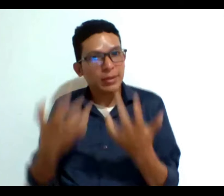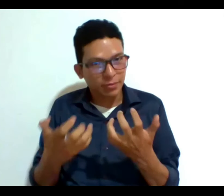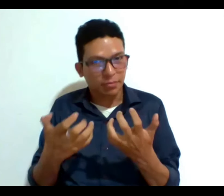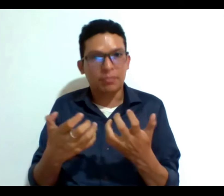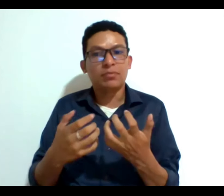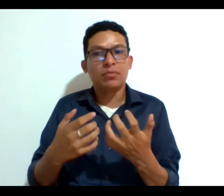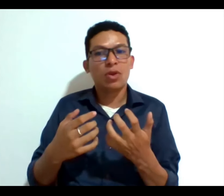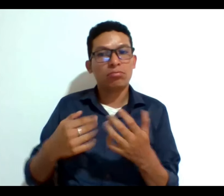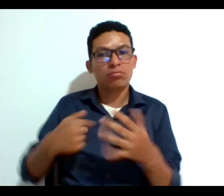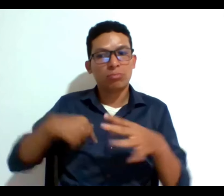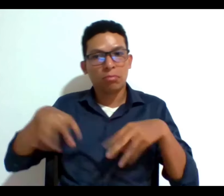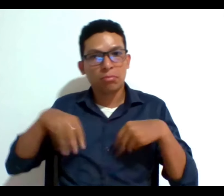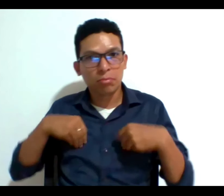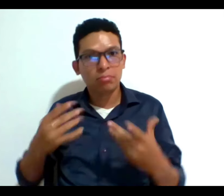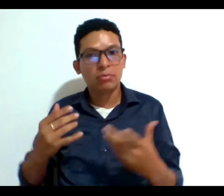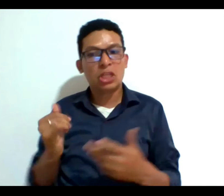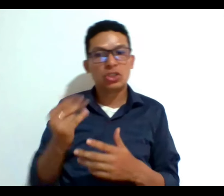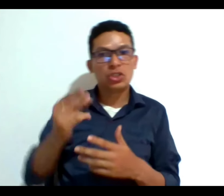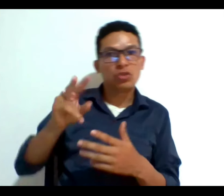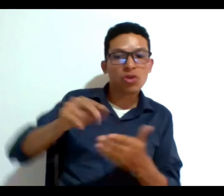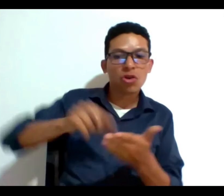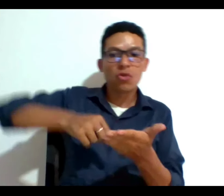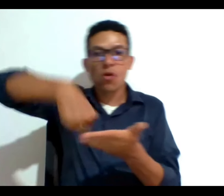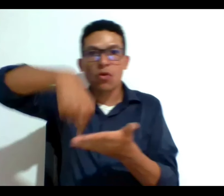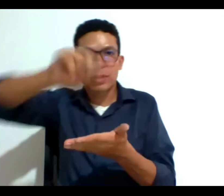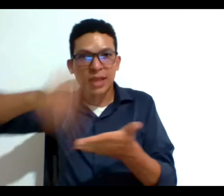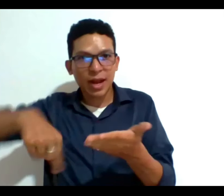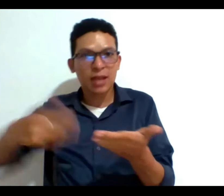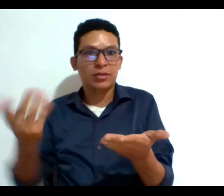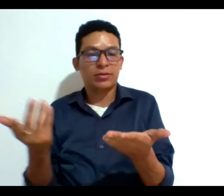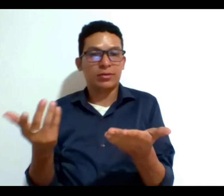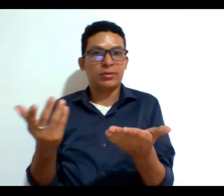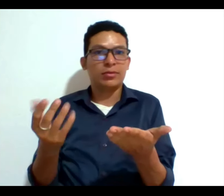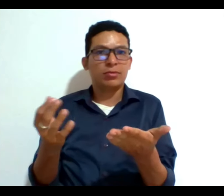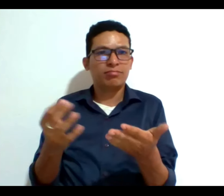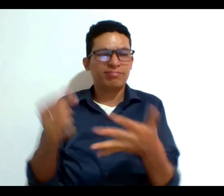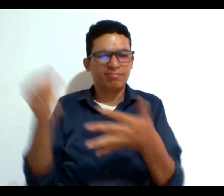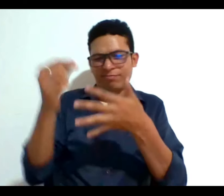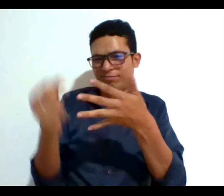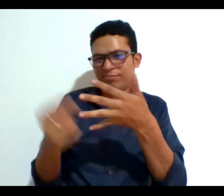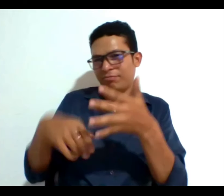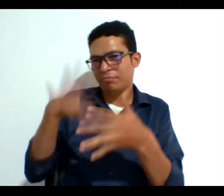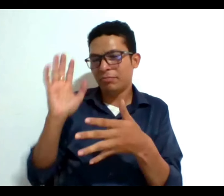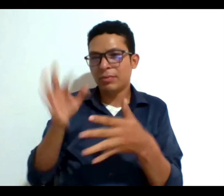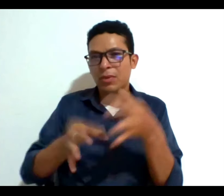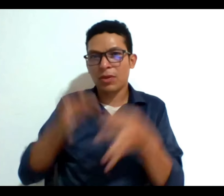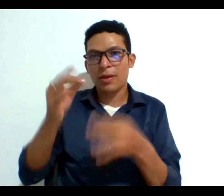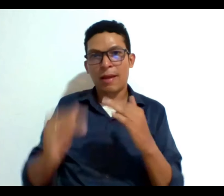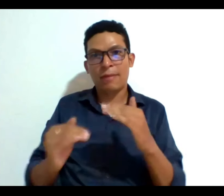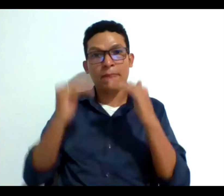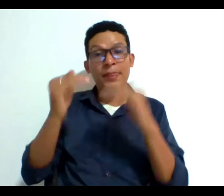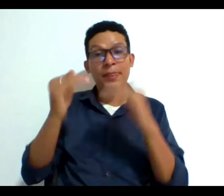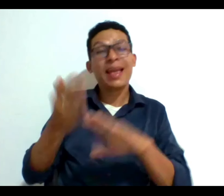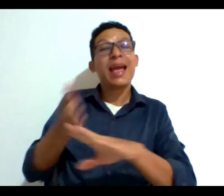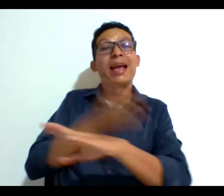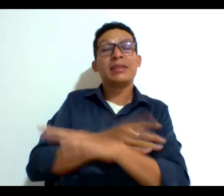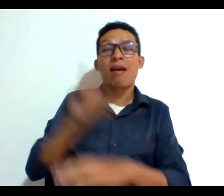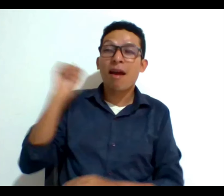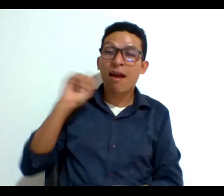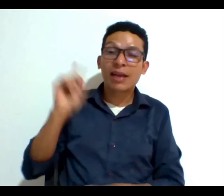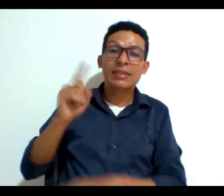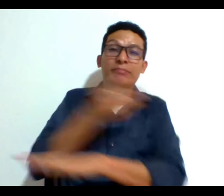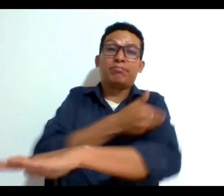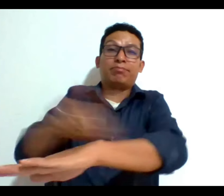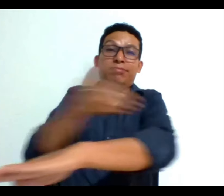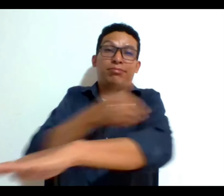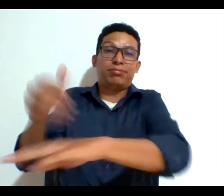informado, para la firma de un contrato y otros actos jurídicamente relevantes. Nosotros venimos de un modelo que lleva millones de años y que